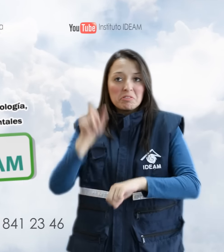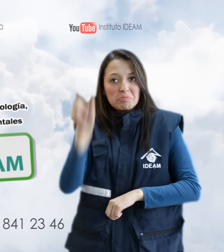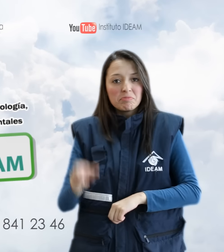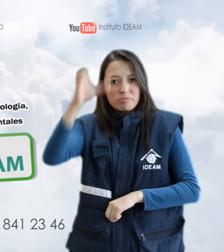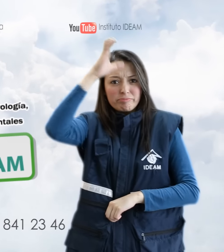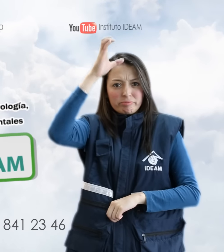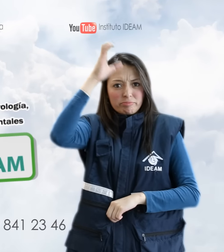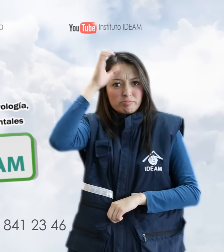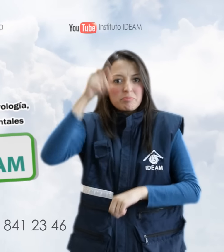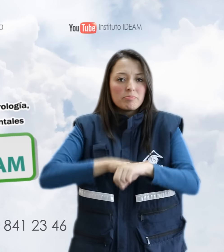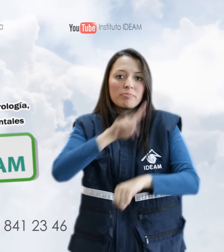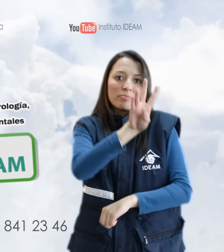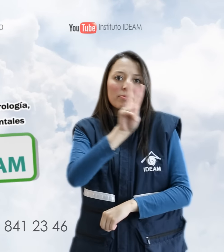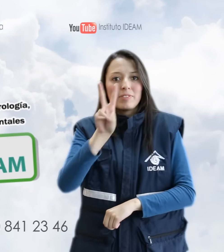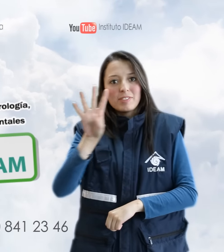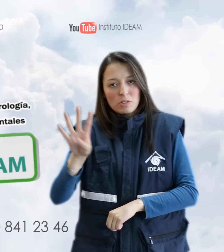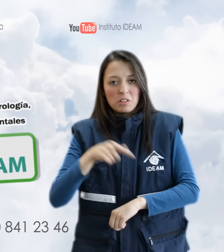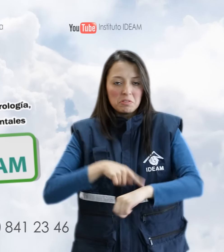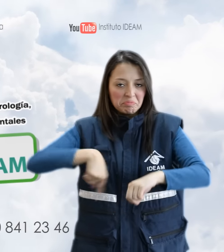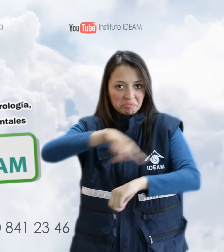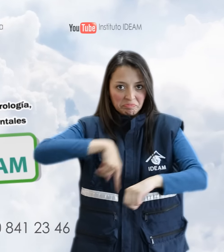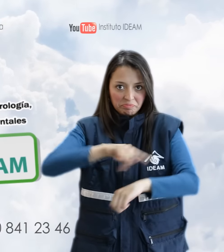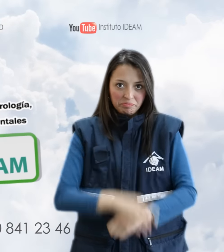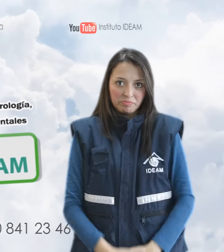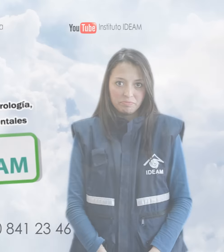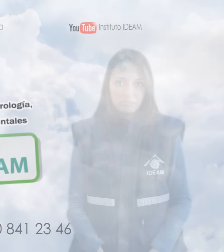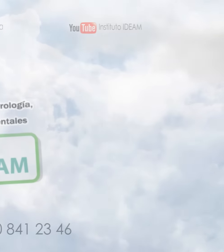en pantalla con el meteorólogo de turno las 24 horas del día.